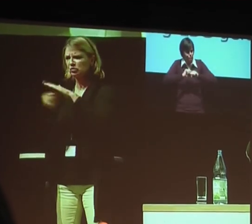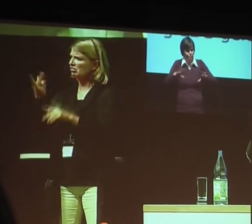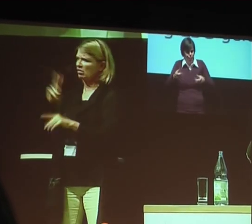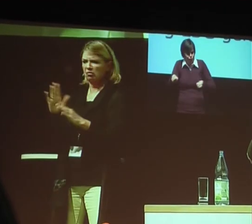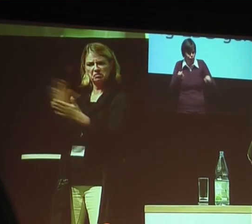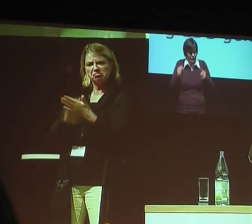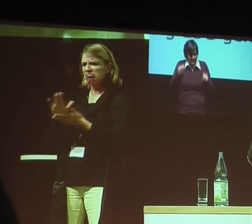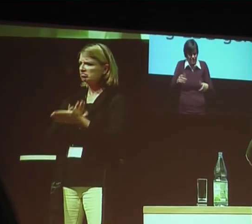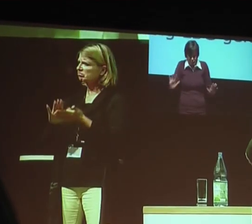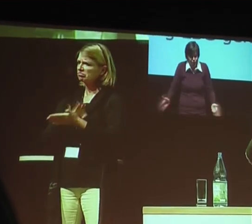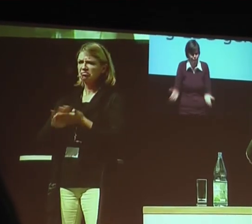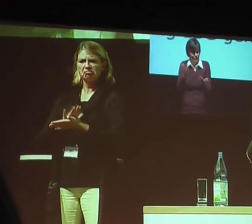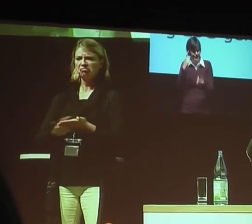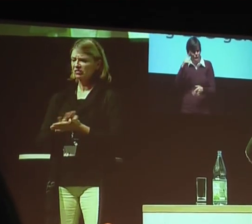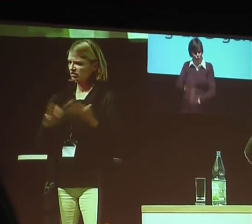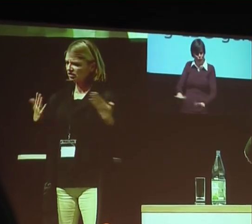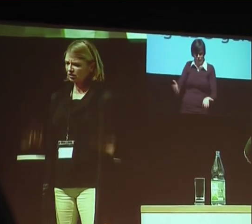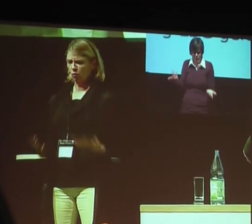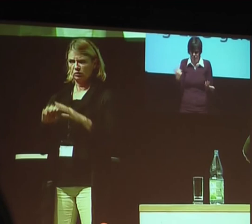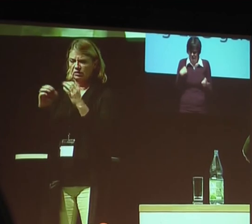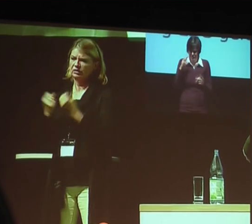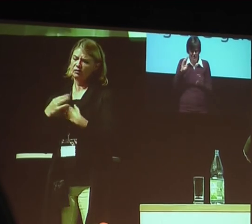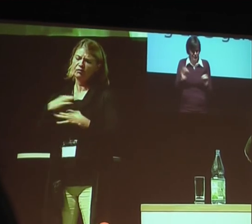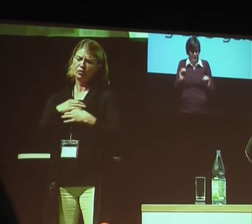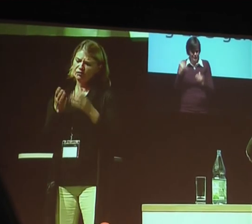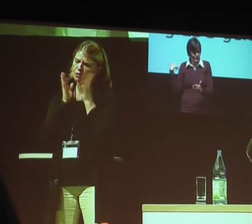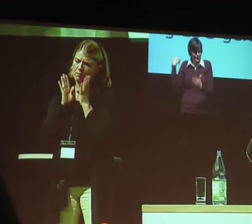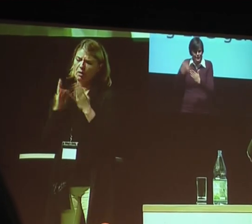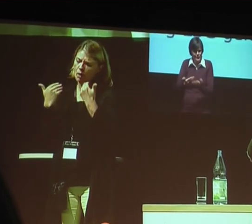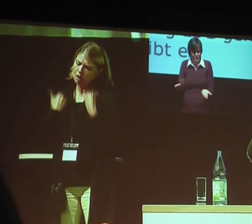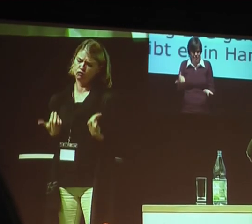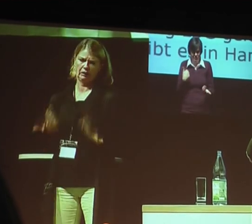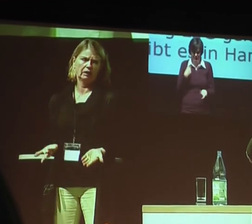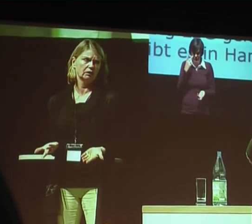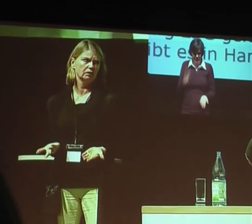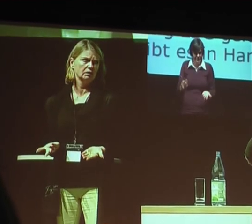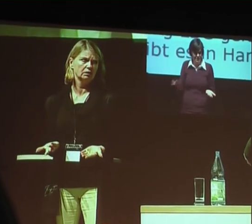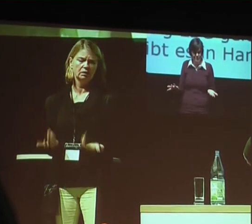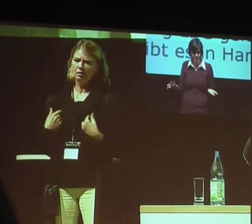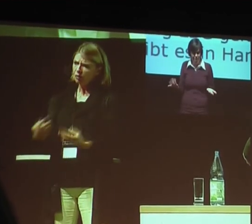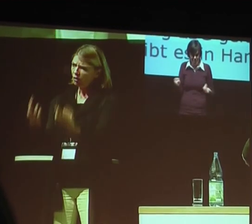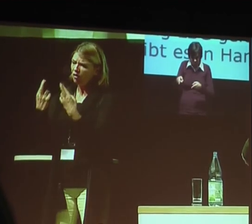finde die Situation, wie sie jetzt noch ist, wirklich fürchterlich und anstrengend. Und hoffe, dass sich das Rundgang ändern wird.